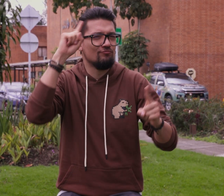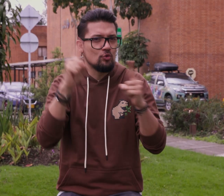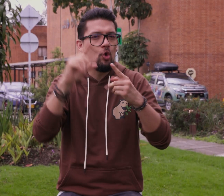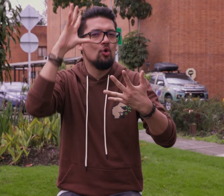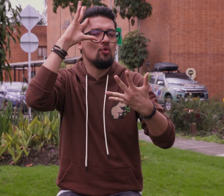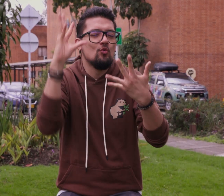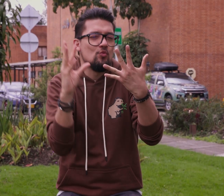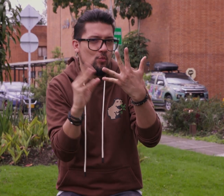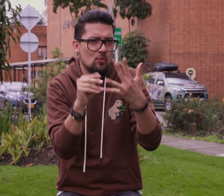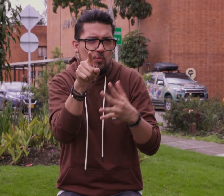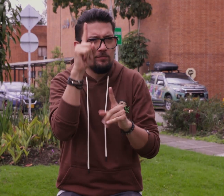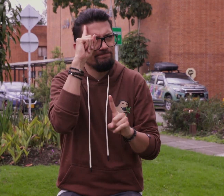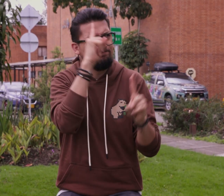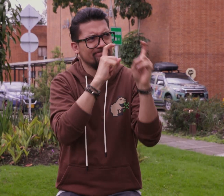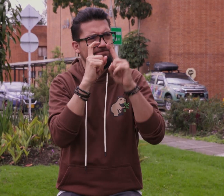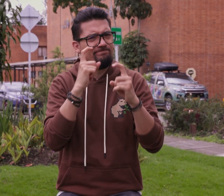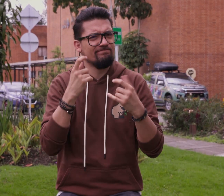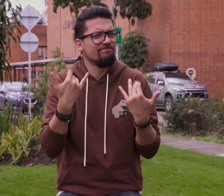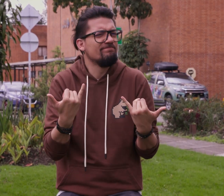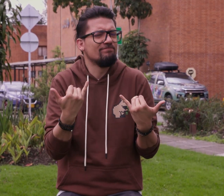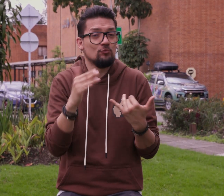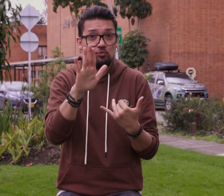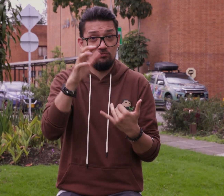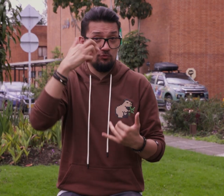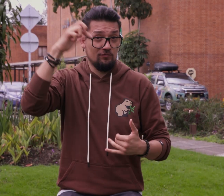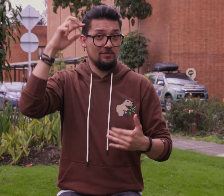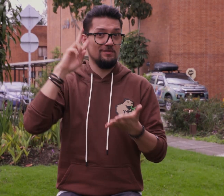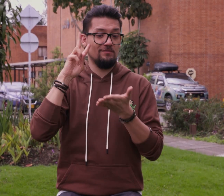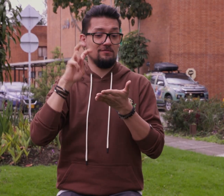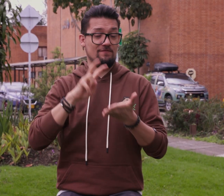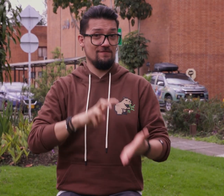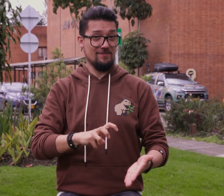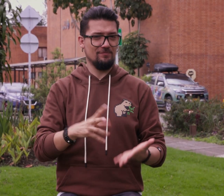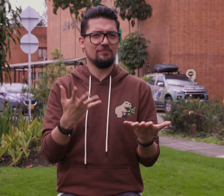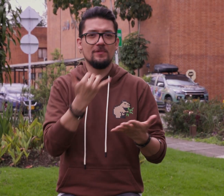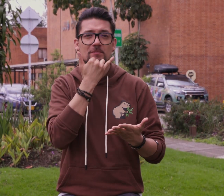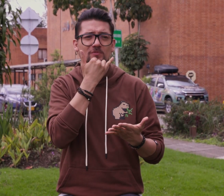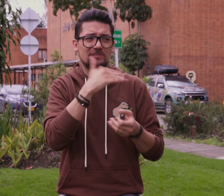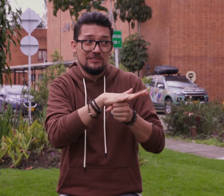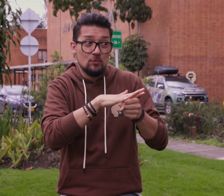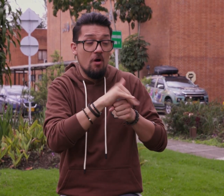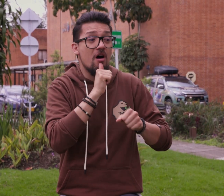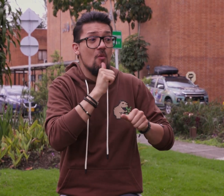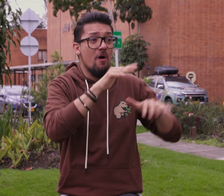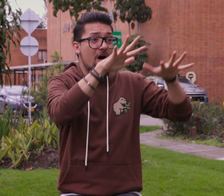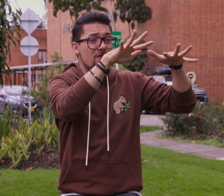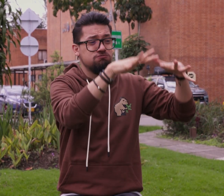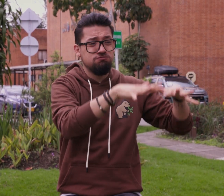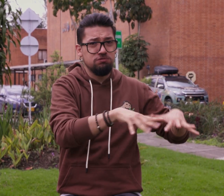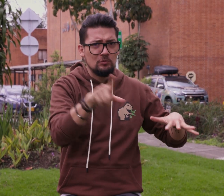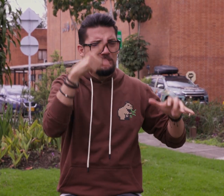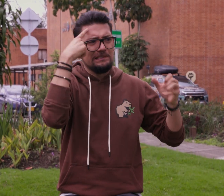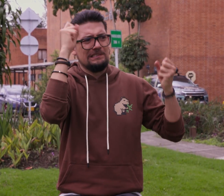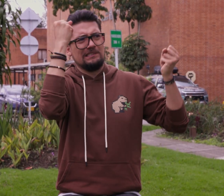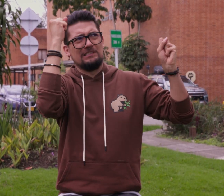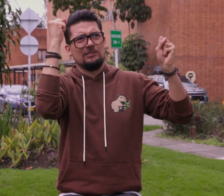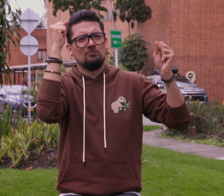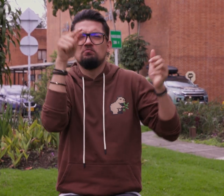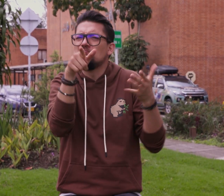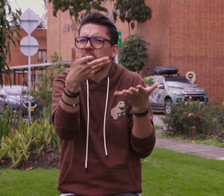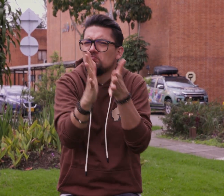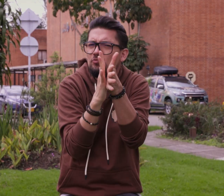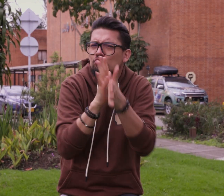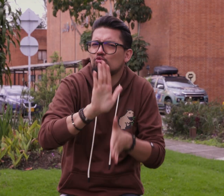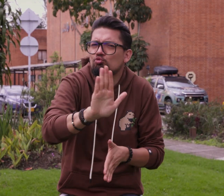modo de conclusión, como profesional y científico, ¿cuál es la preocupación más grande que te aqueja de la situación que tenemos en